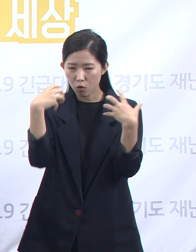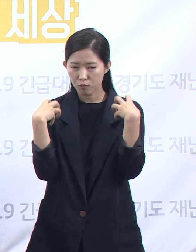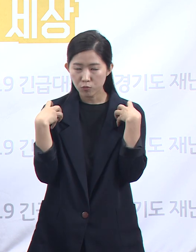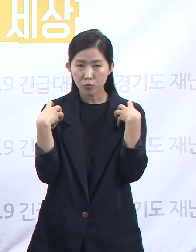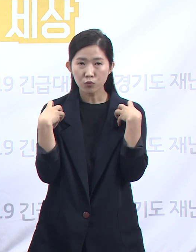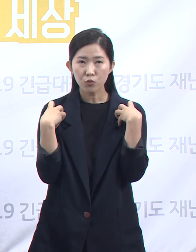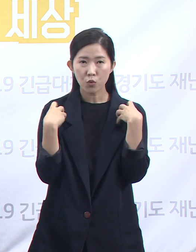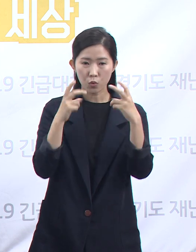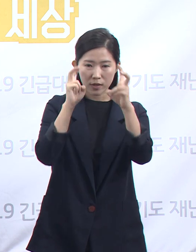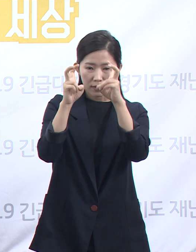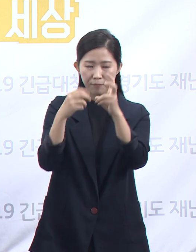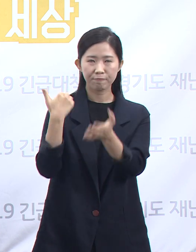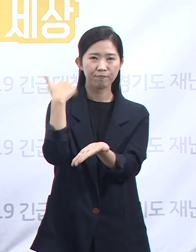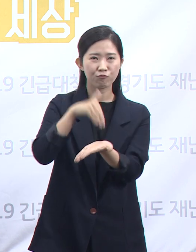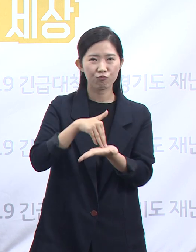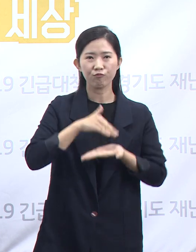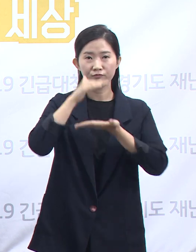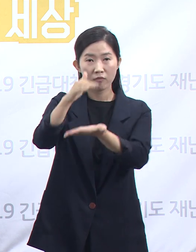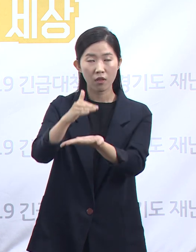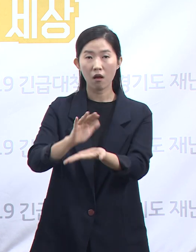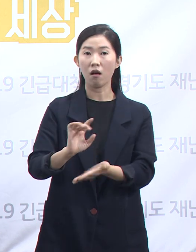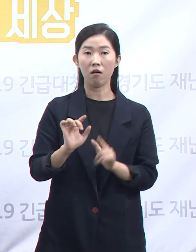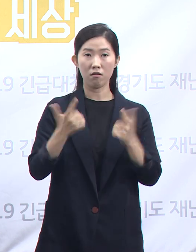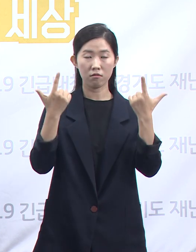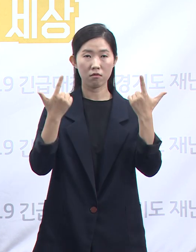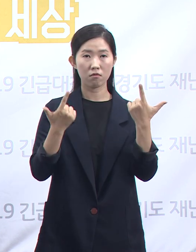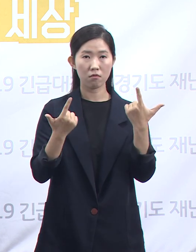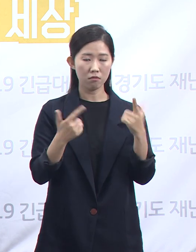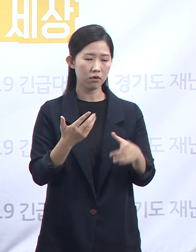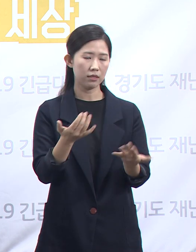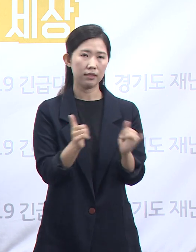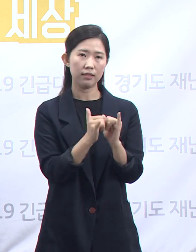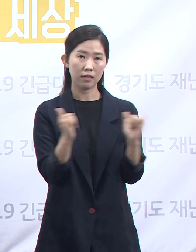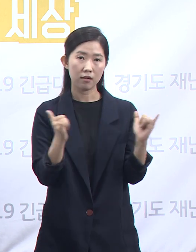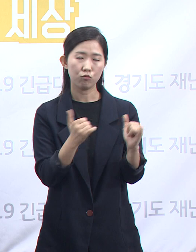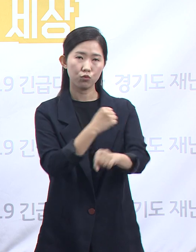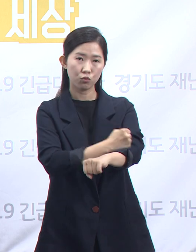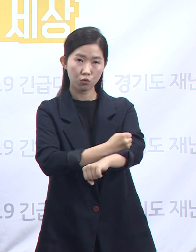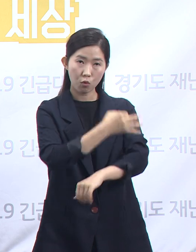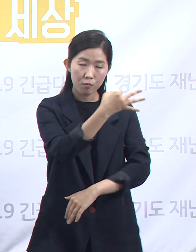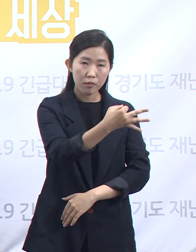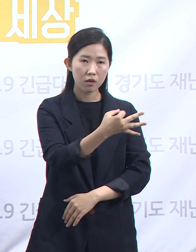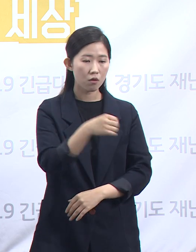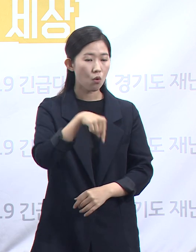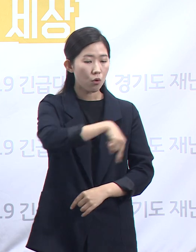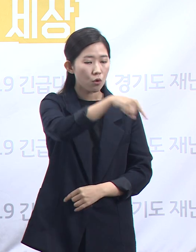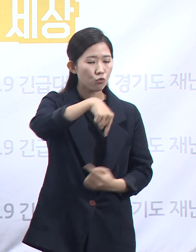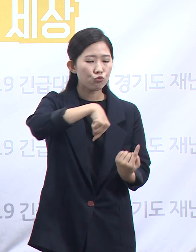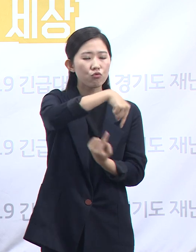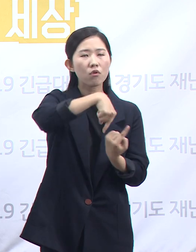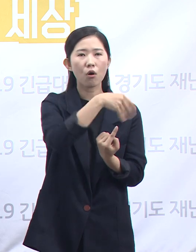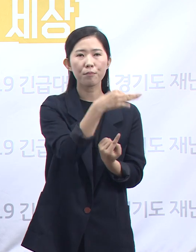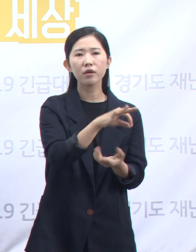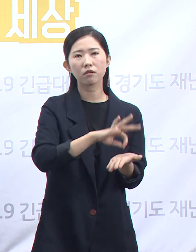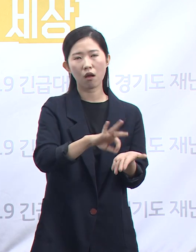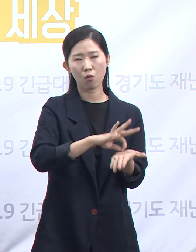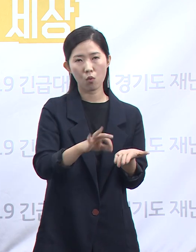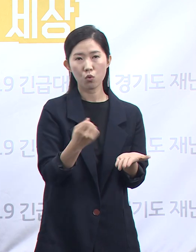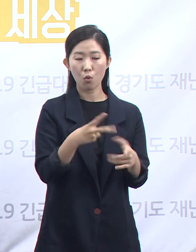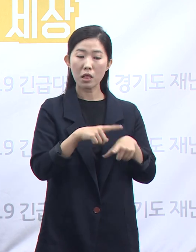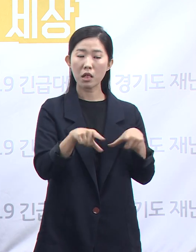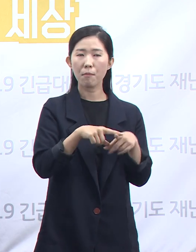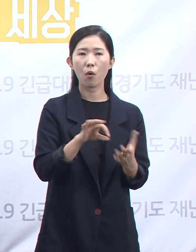환원하지 않고 인건비나 기본경기 같은 조달청 자체 운영비로 쓰거나 일반회계로